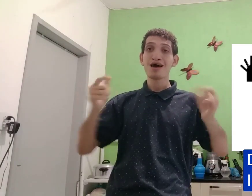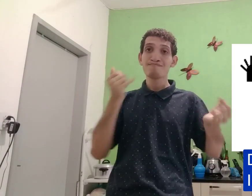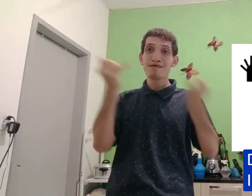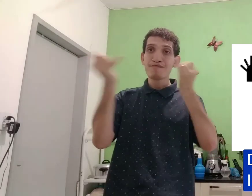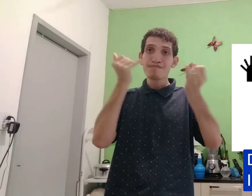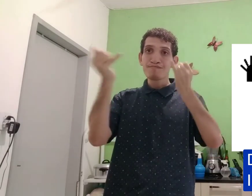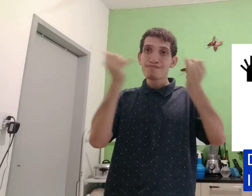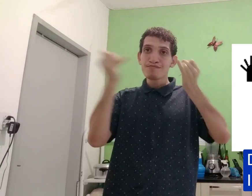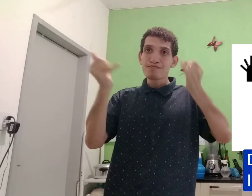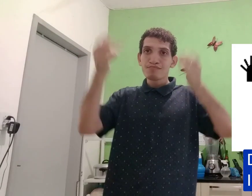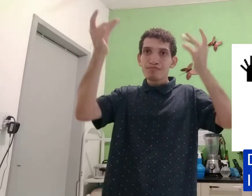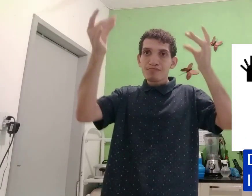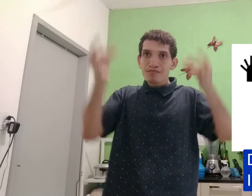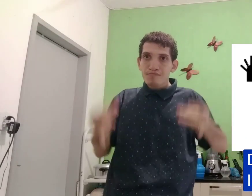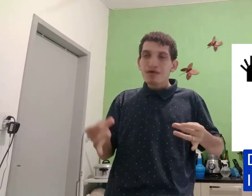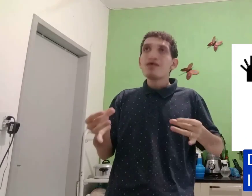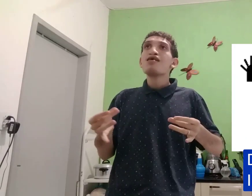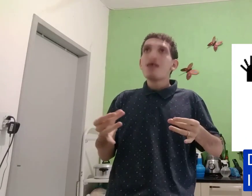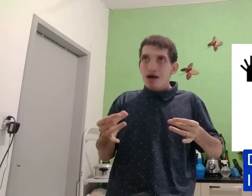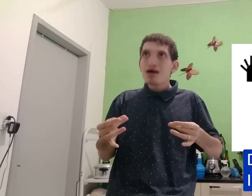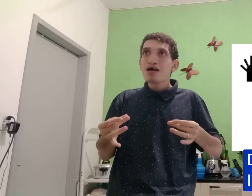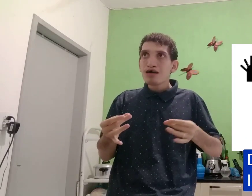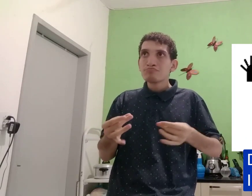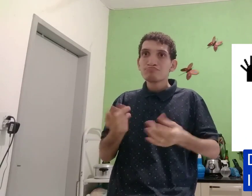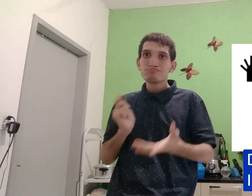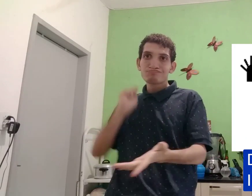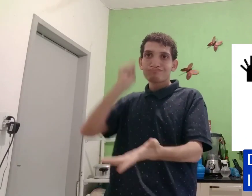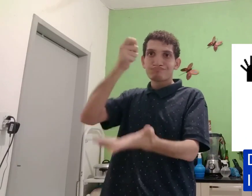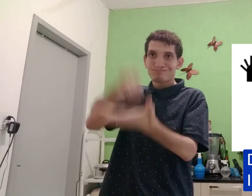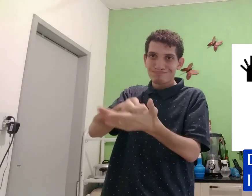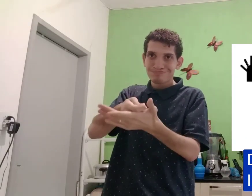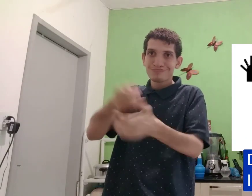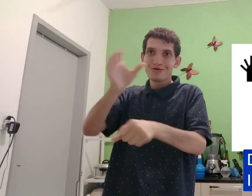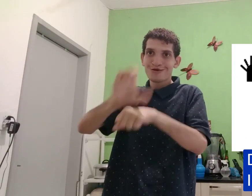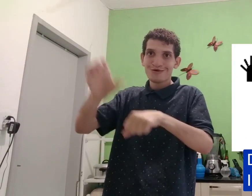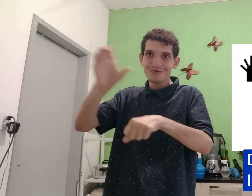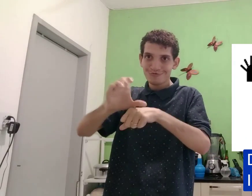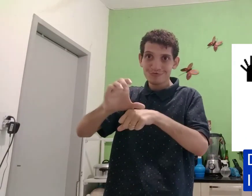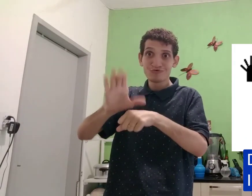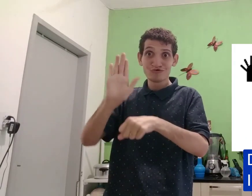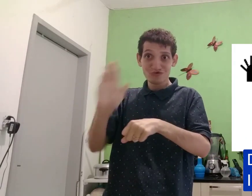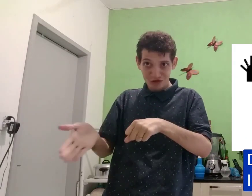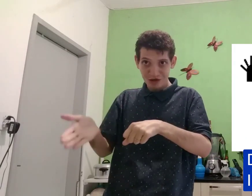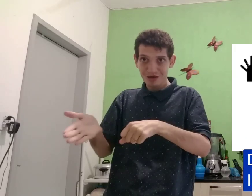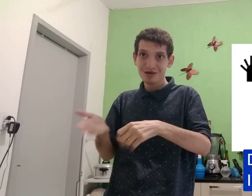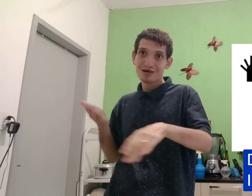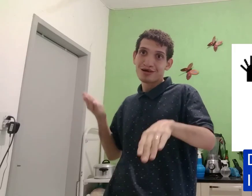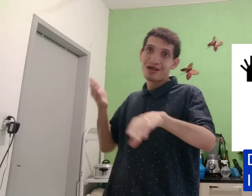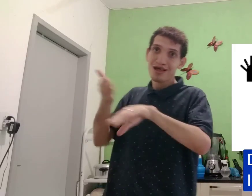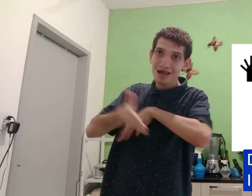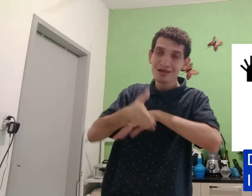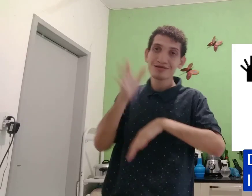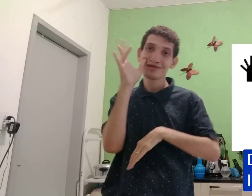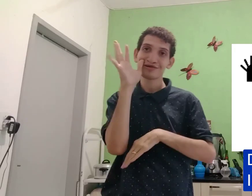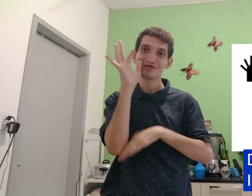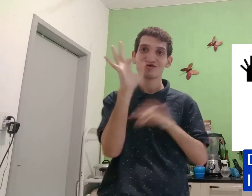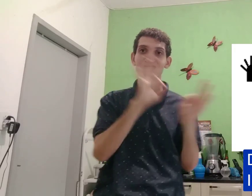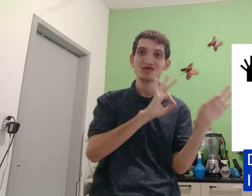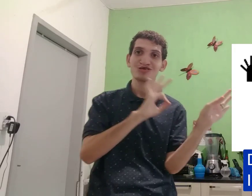abre página, informações, detalhe, você para o curso já, você entra,